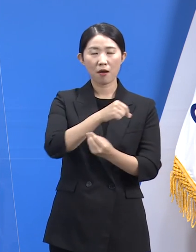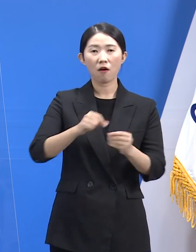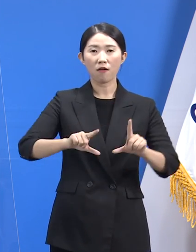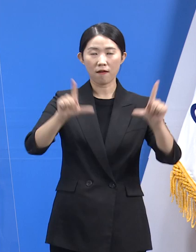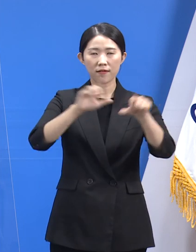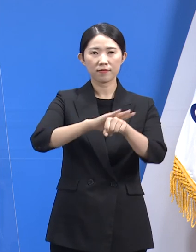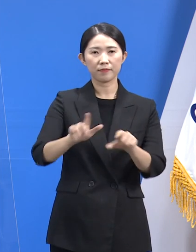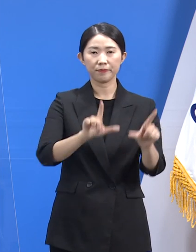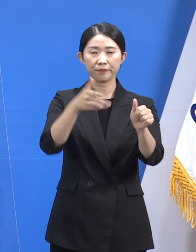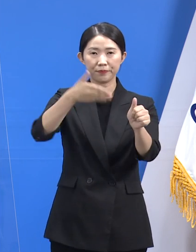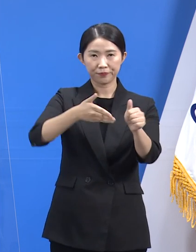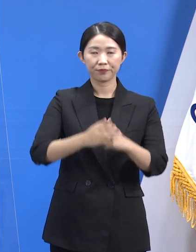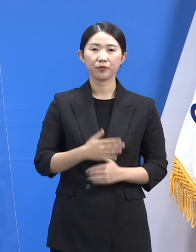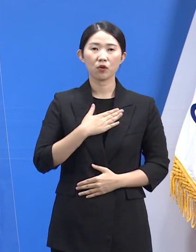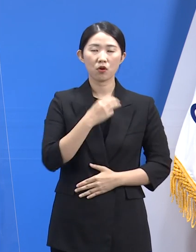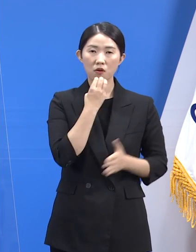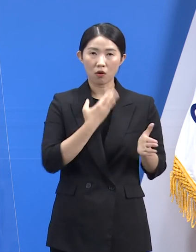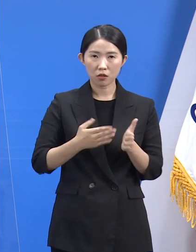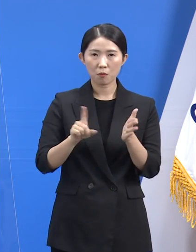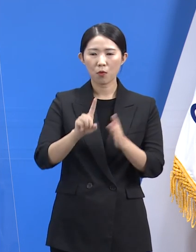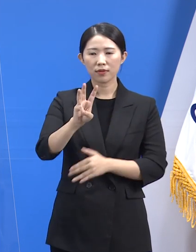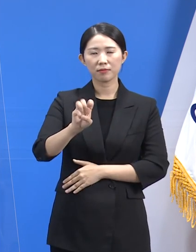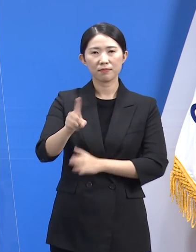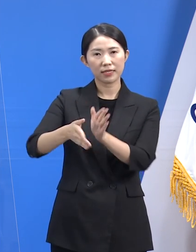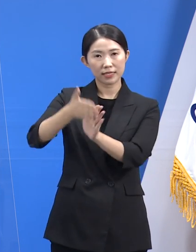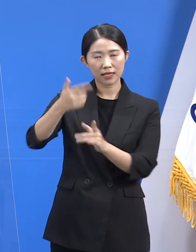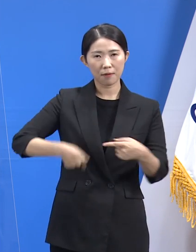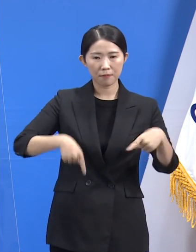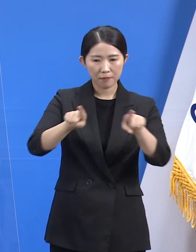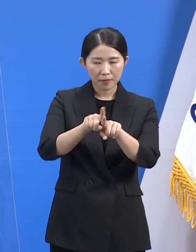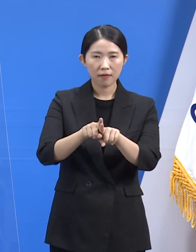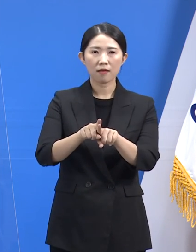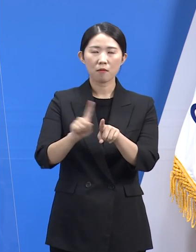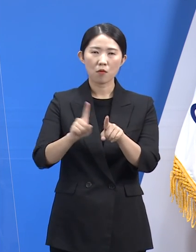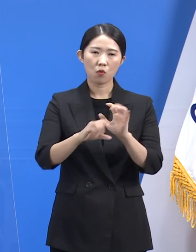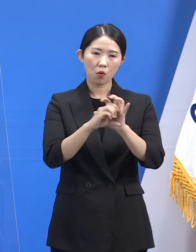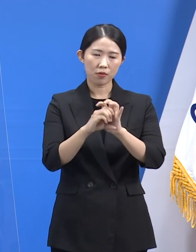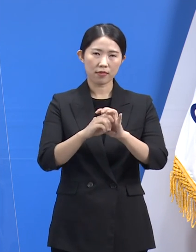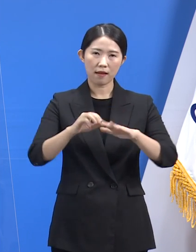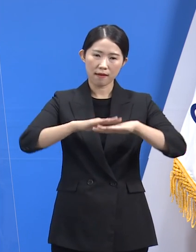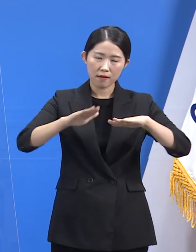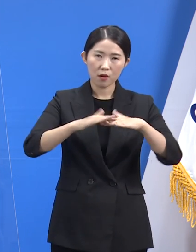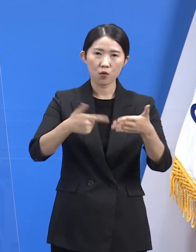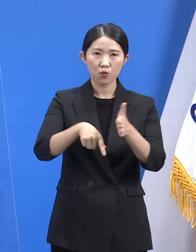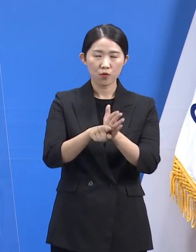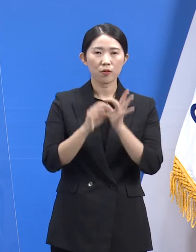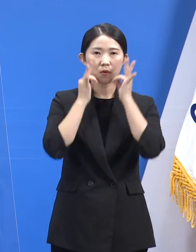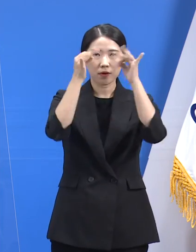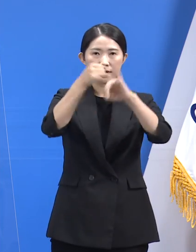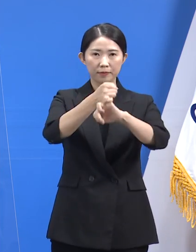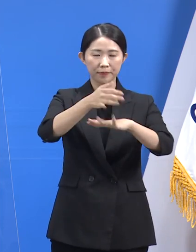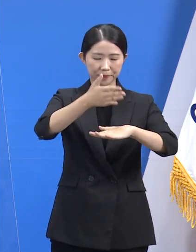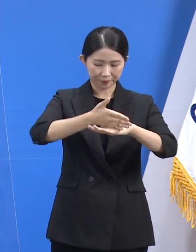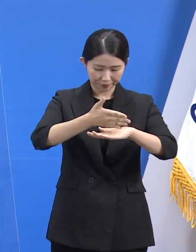경기도는 31개 시군과 함께 코로나19 극복과 도민 안전에 총력을 다하겠습니다. 감사합니다.